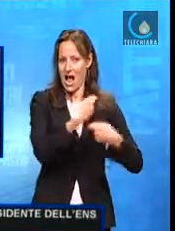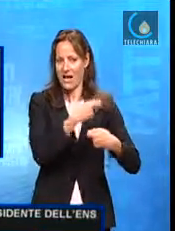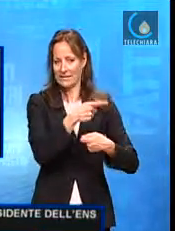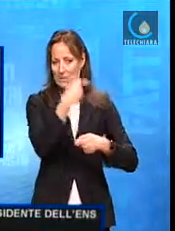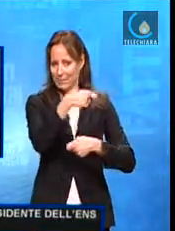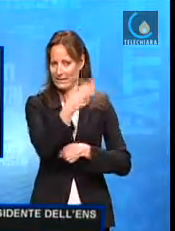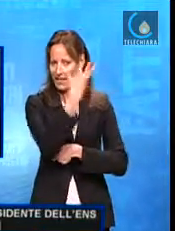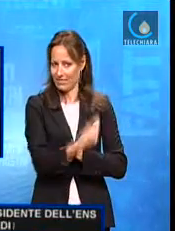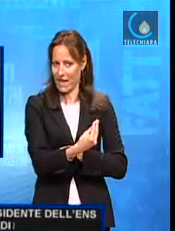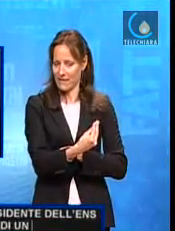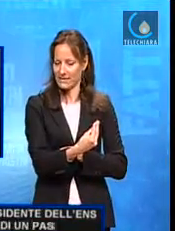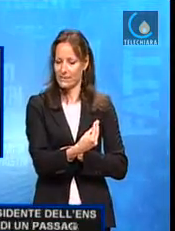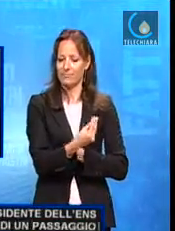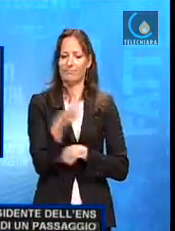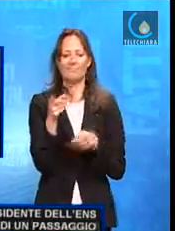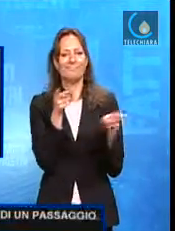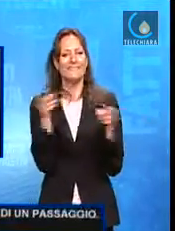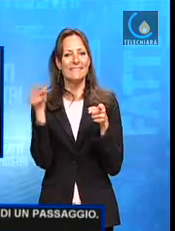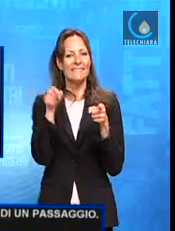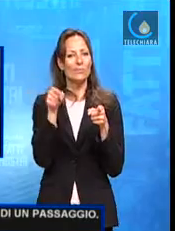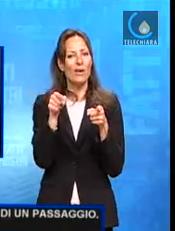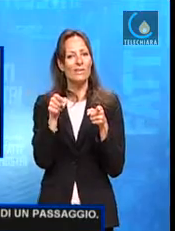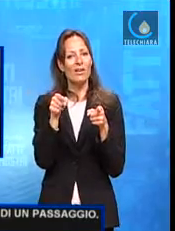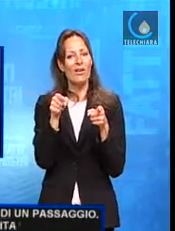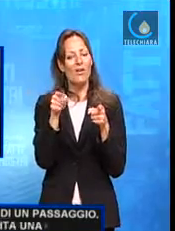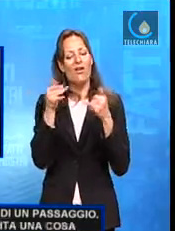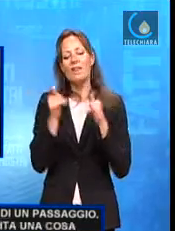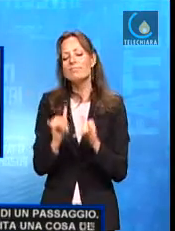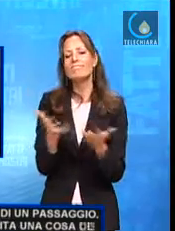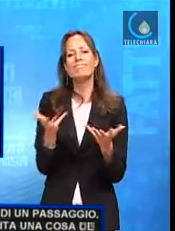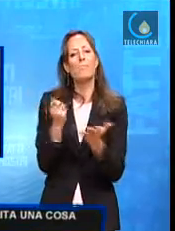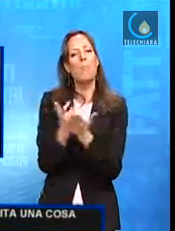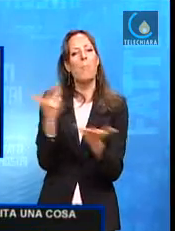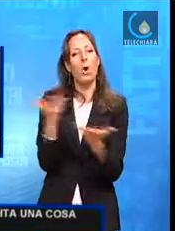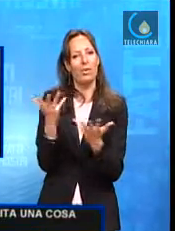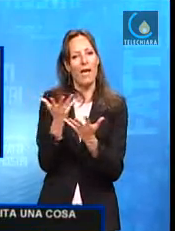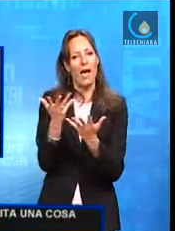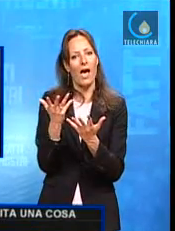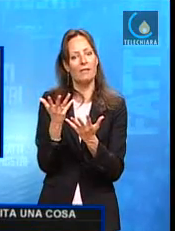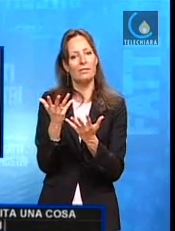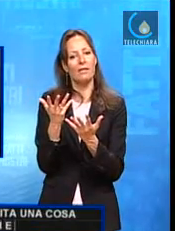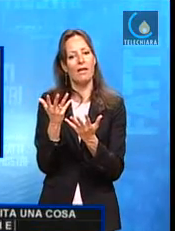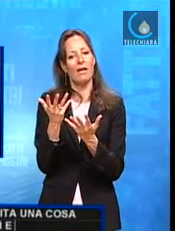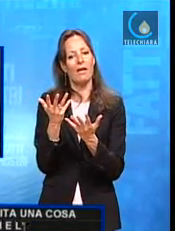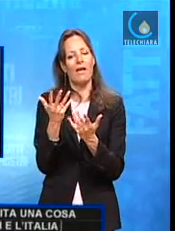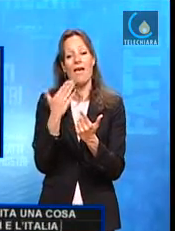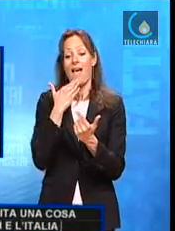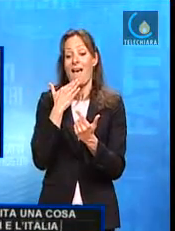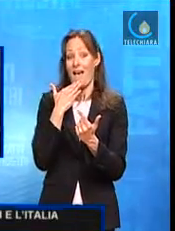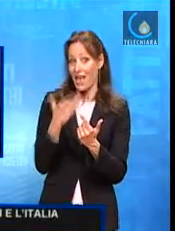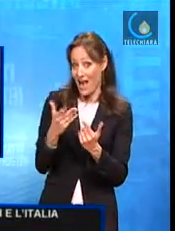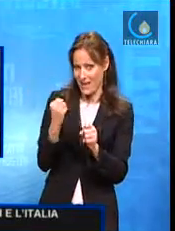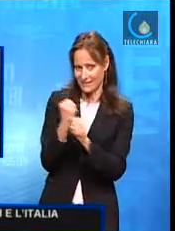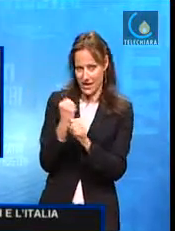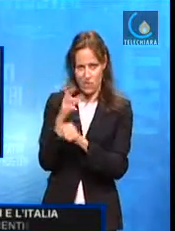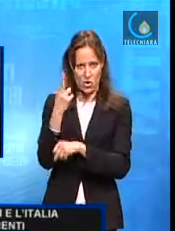questo si è inserita una cosa che io trovo determinante, che ha fatto in modo che la RAI e l'Italia avesse ricomplimenti a Bruxelles e alla conferenza di Atene